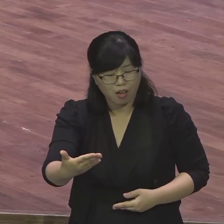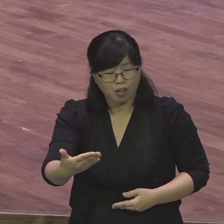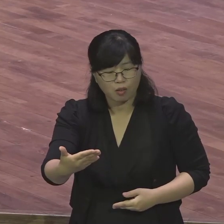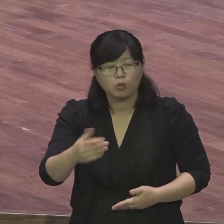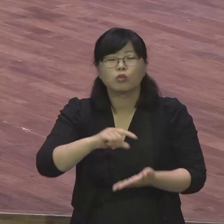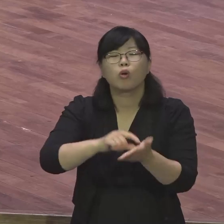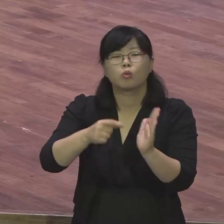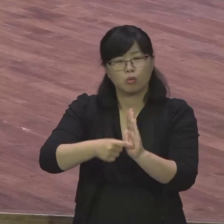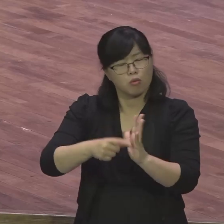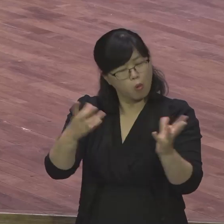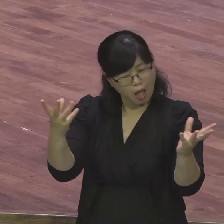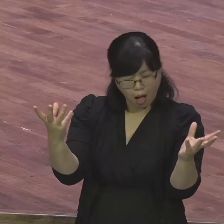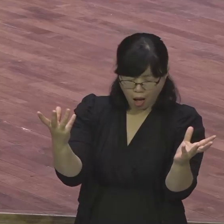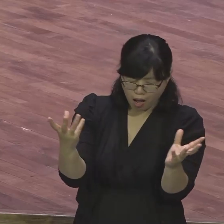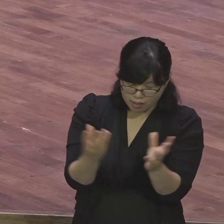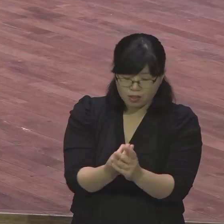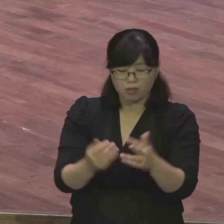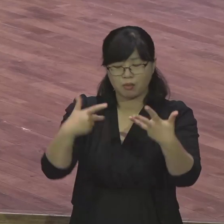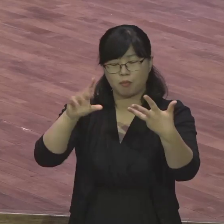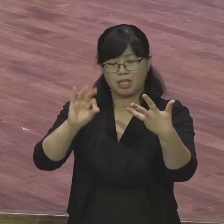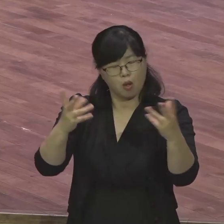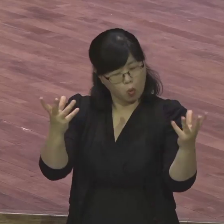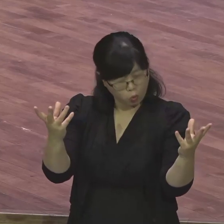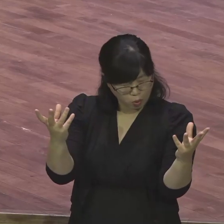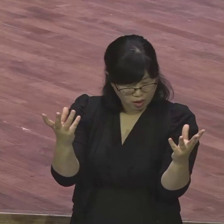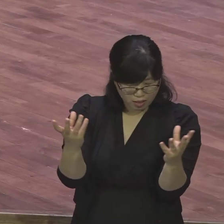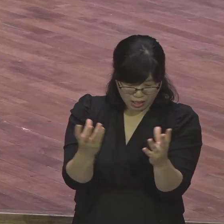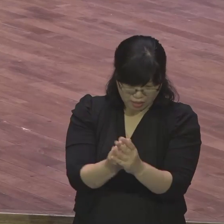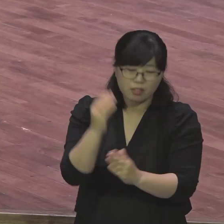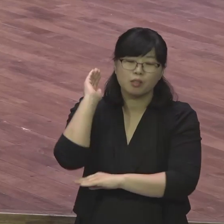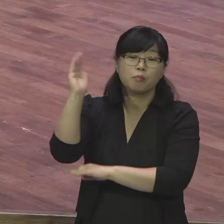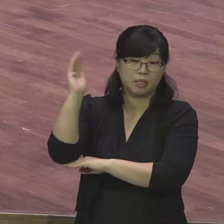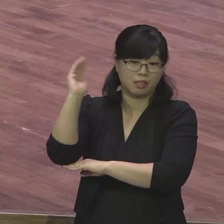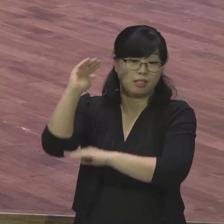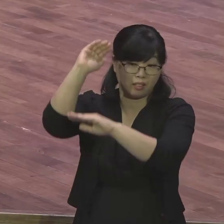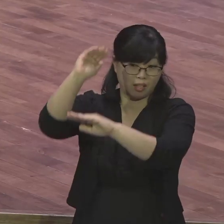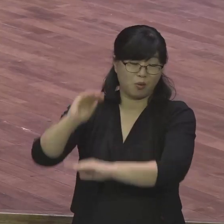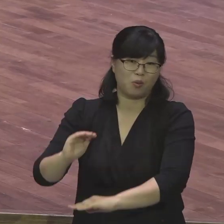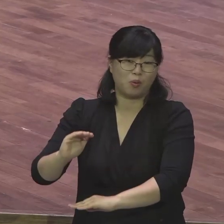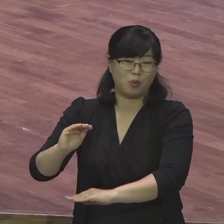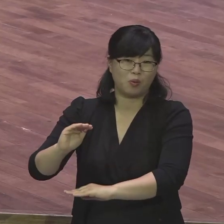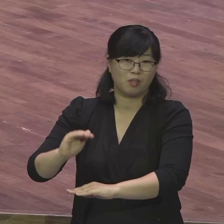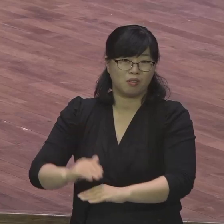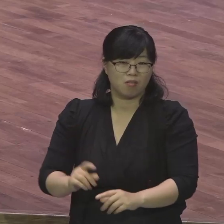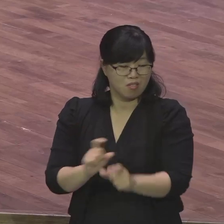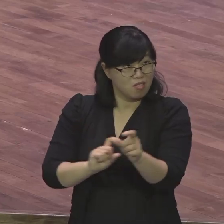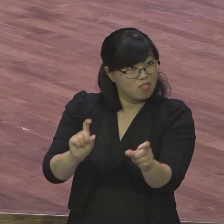이상 뭐라고 말했고 더 이상 어떻게 표현할까 더 표현할 게 없다는 거예요 이제는